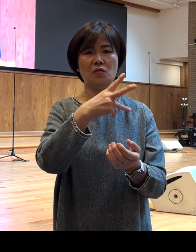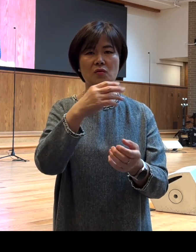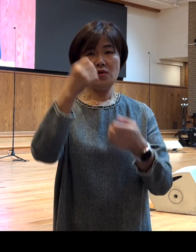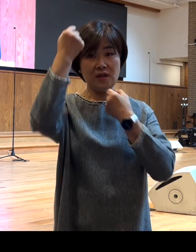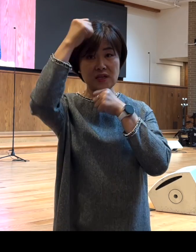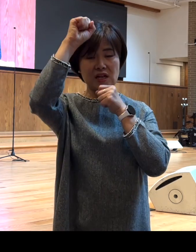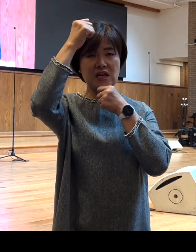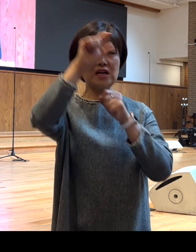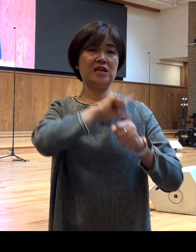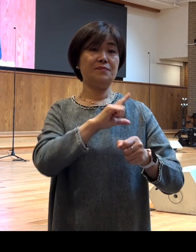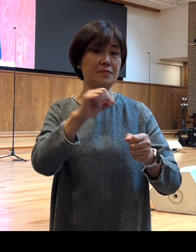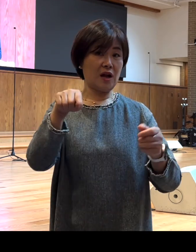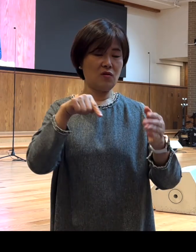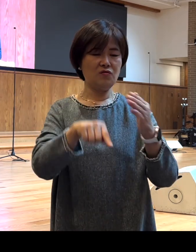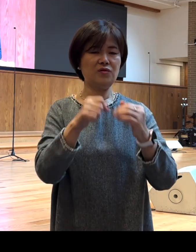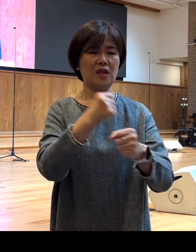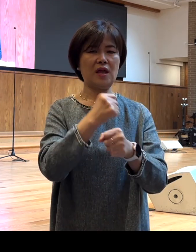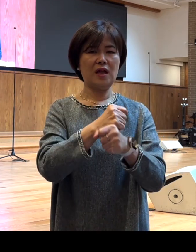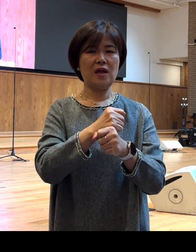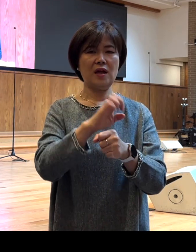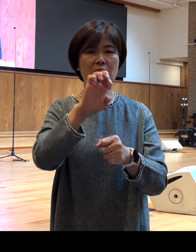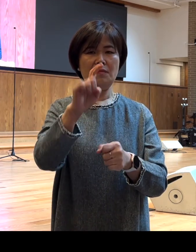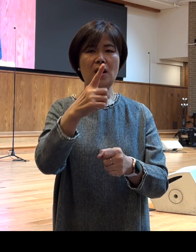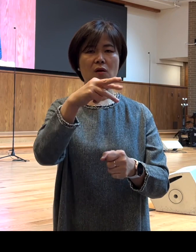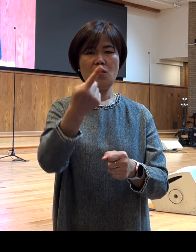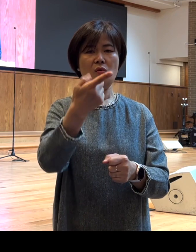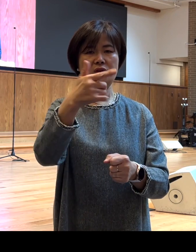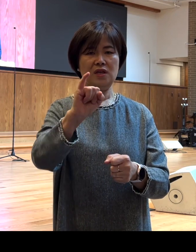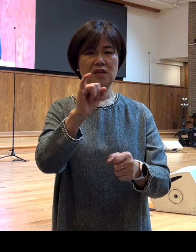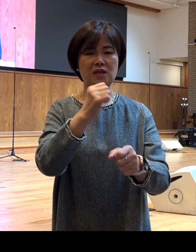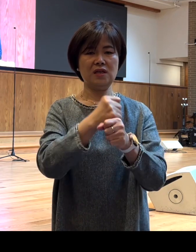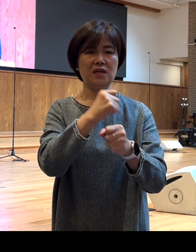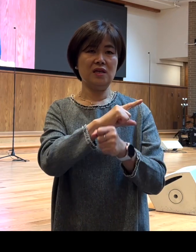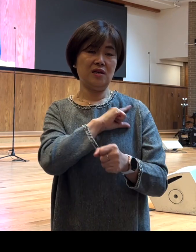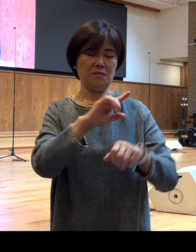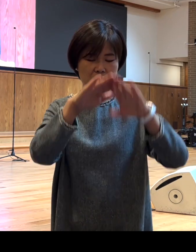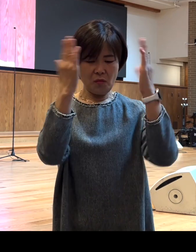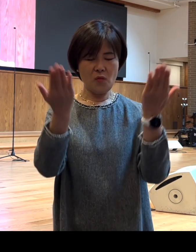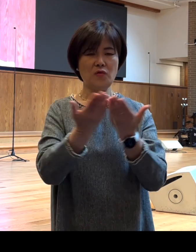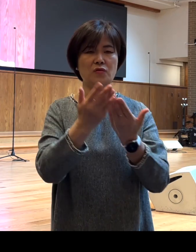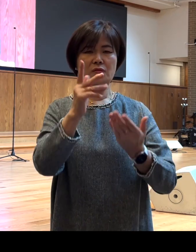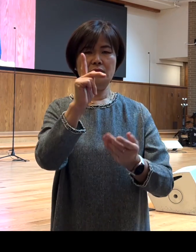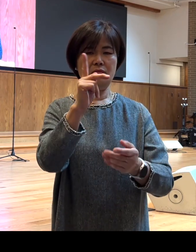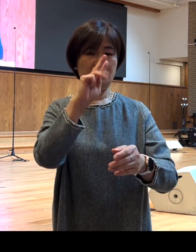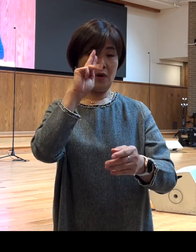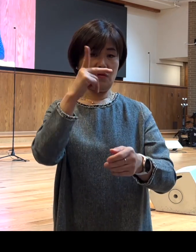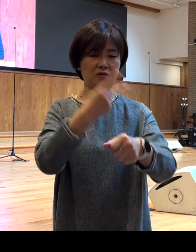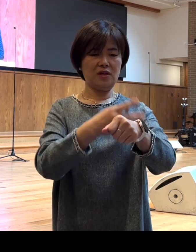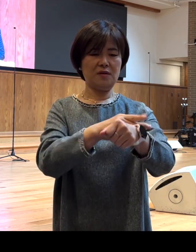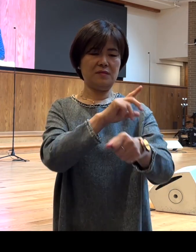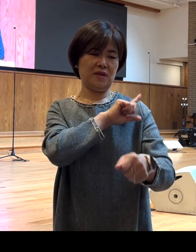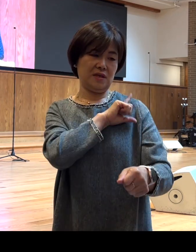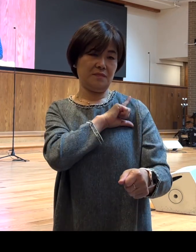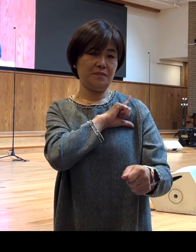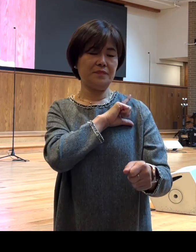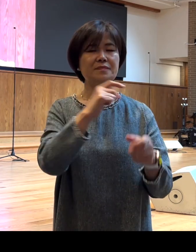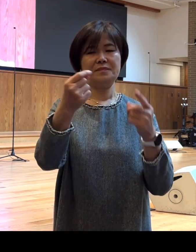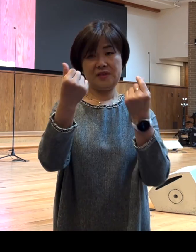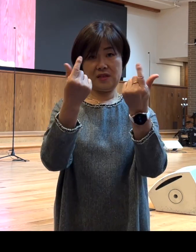중에서 파울리니, 폴루치 이런 이름들이 폴의 이름에서 다 따온 것입니다 전 세계적으로